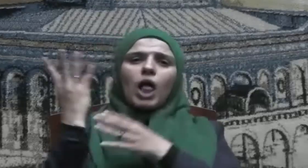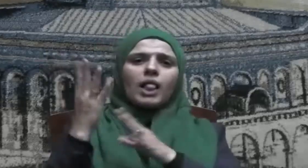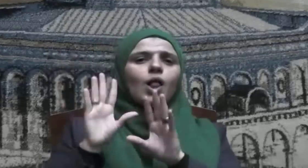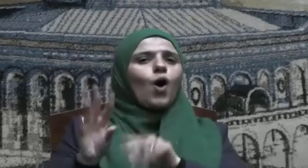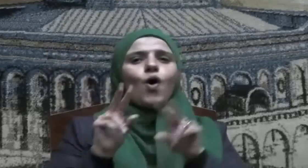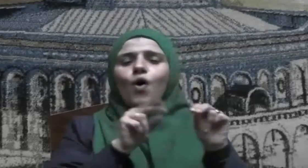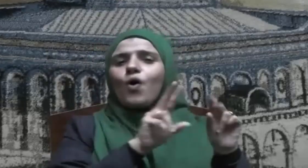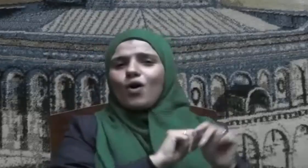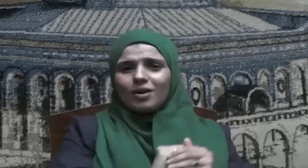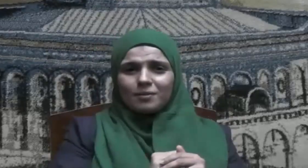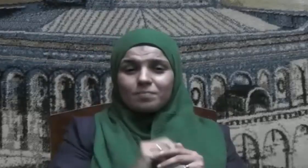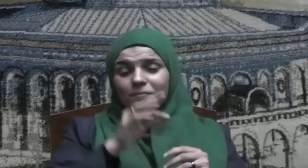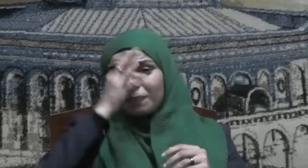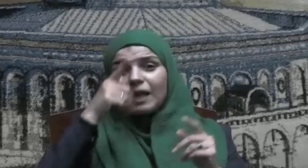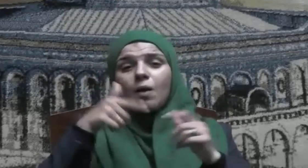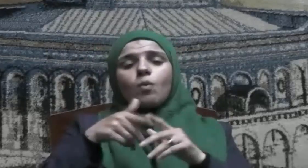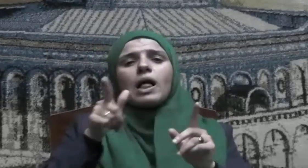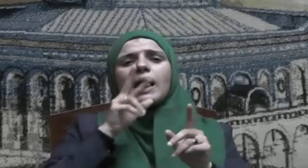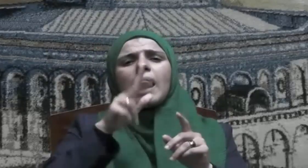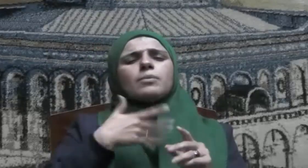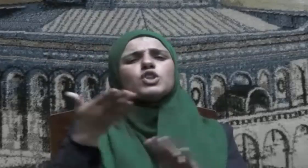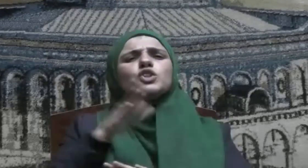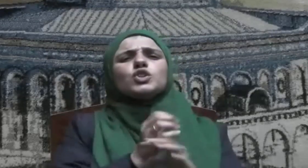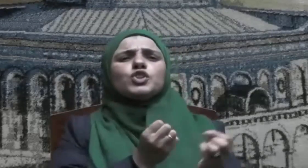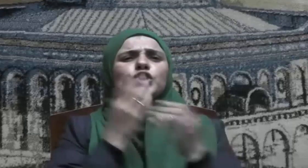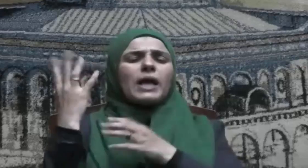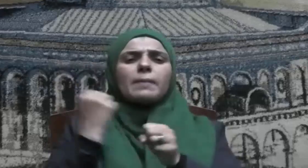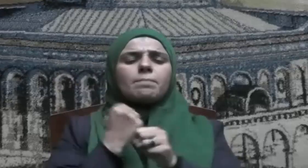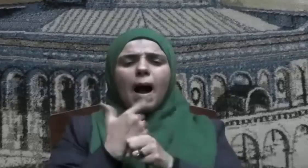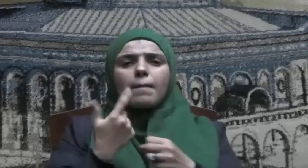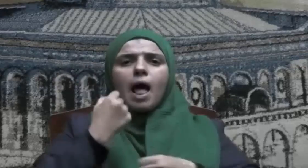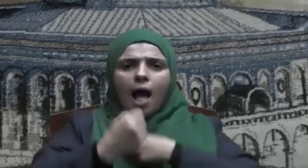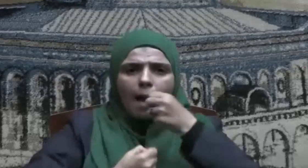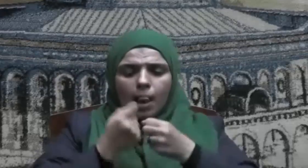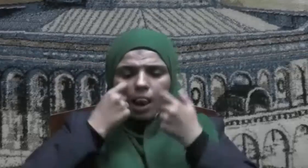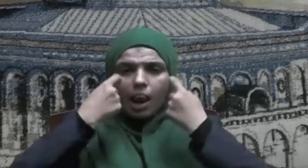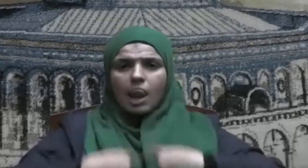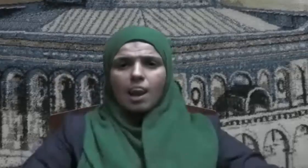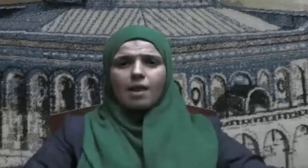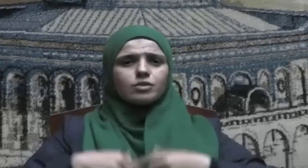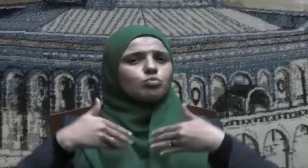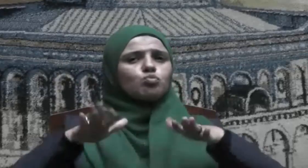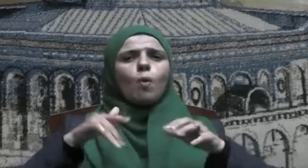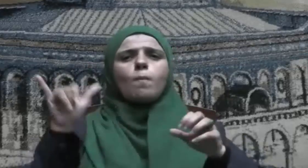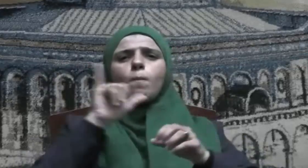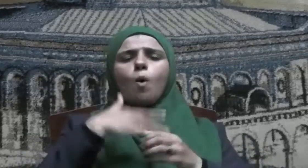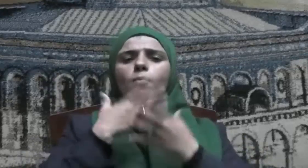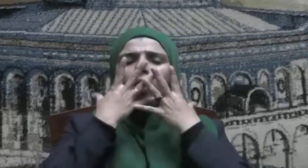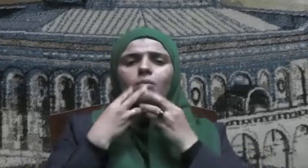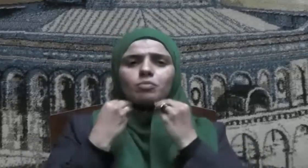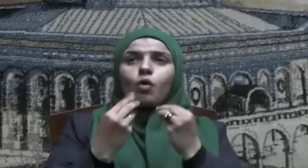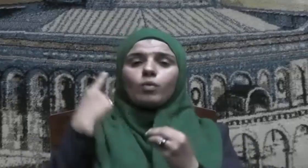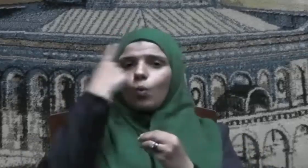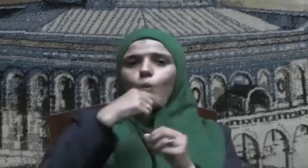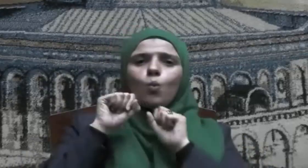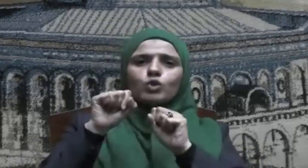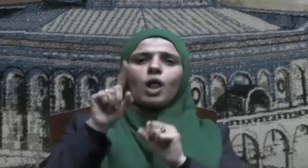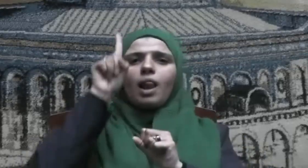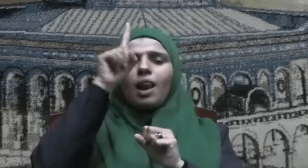أقترن معنى الشهادة التطحية المرء لنفسه في سبيل الله في كل موقف